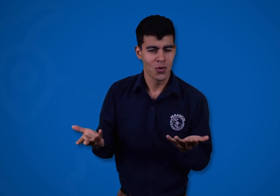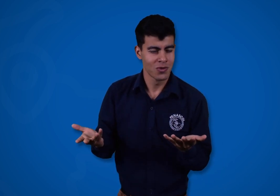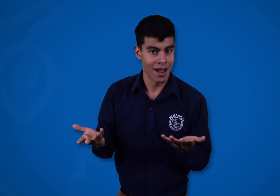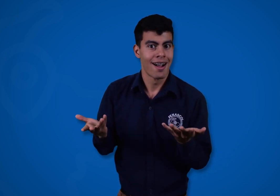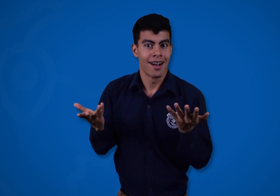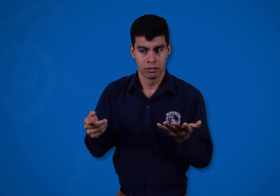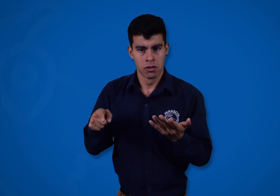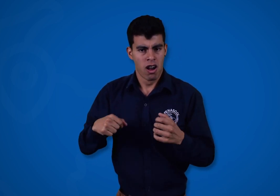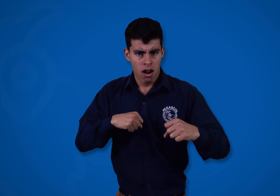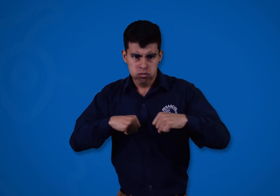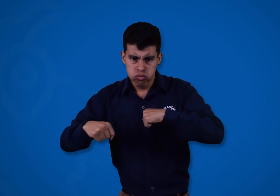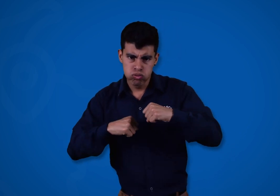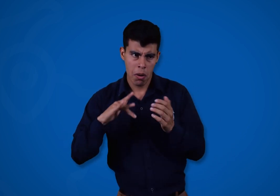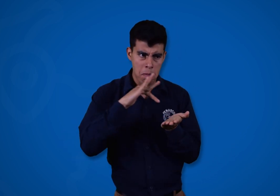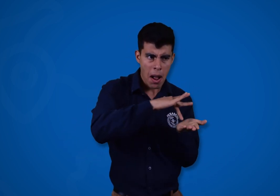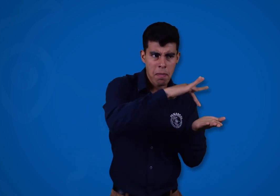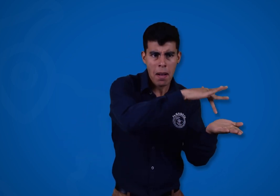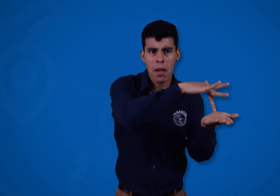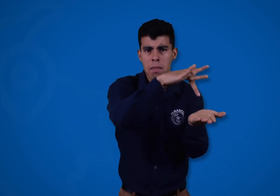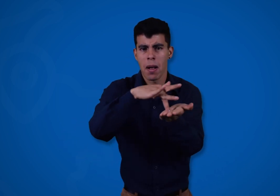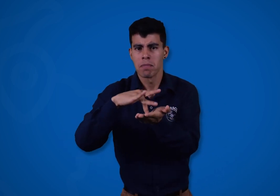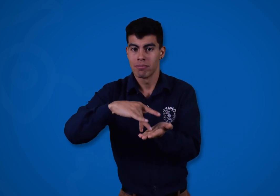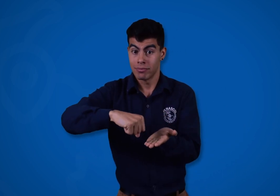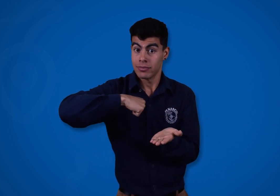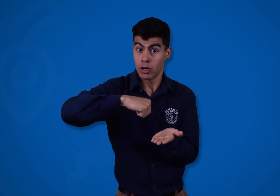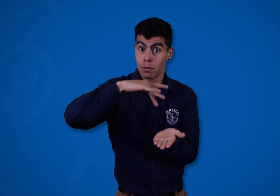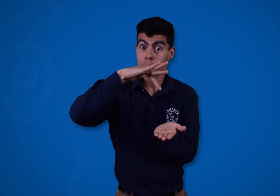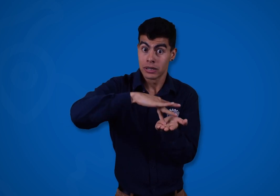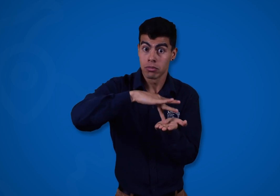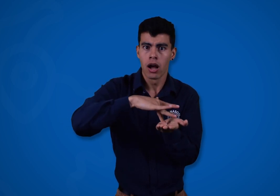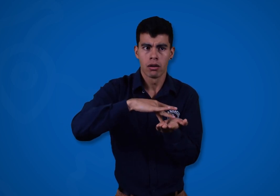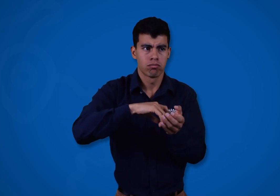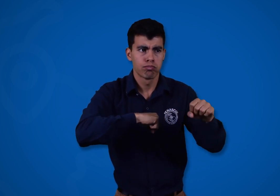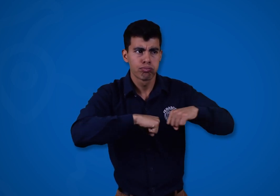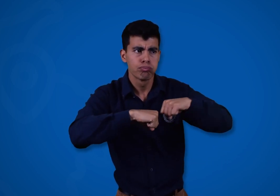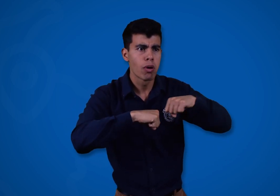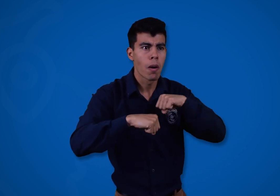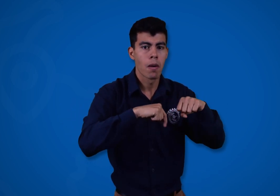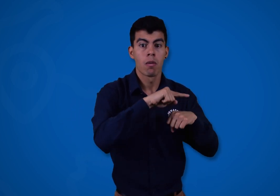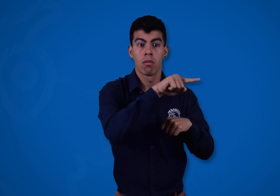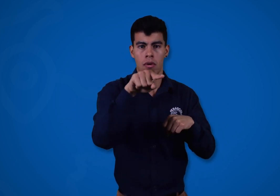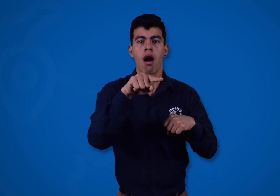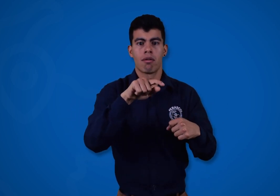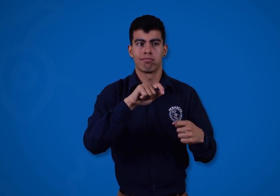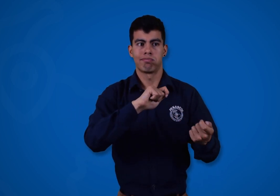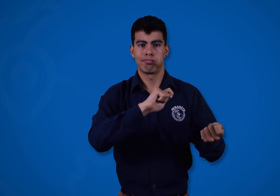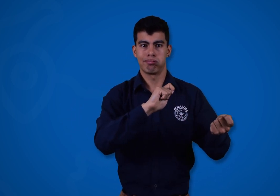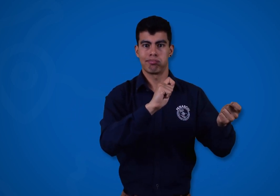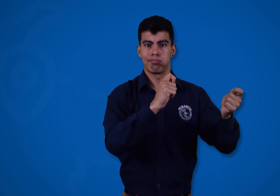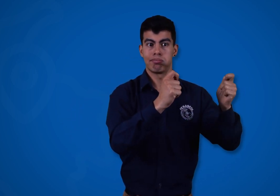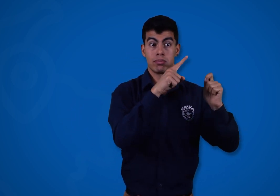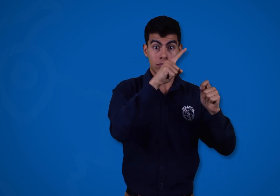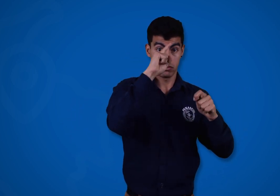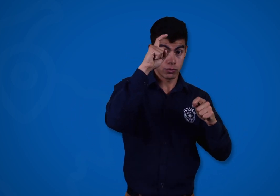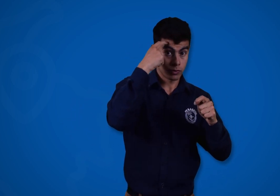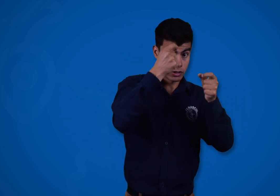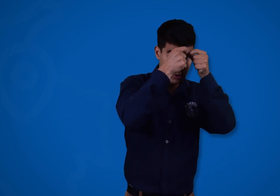mencionados y solo se enfocara en acciones internas de la comunidad, no habría mucho avance. Es por eso que ejercer su derecho a la